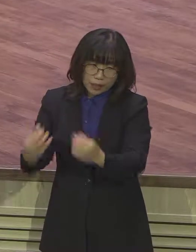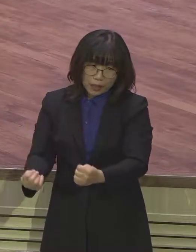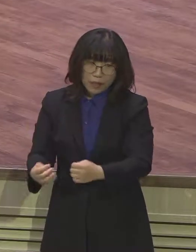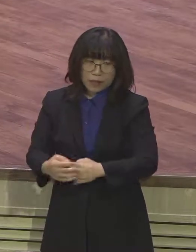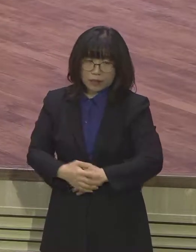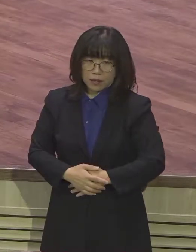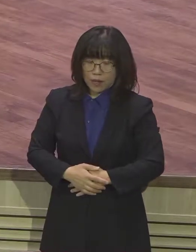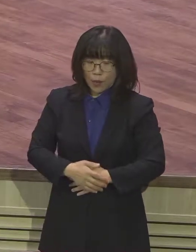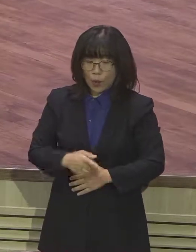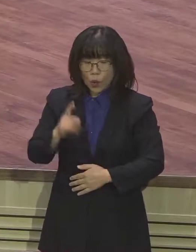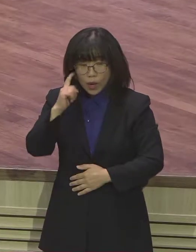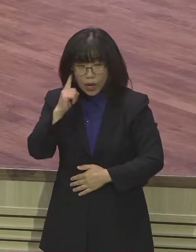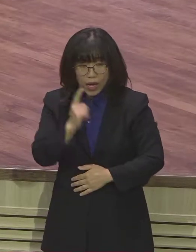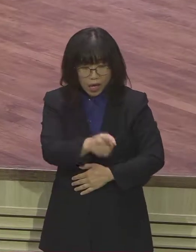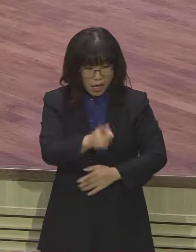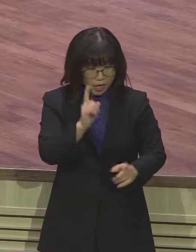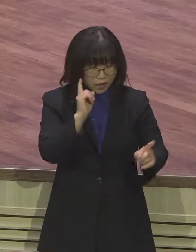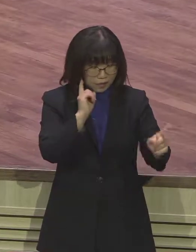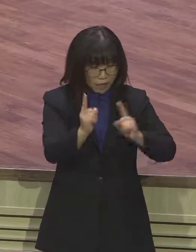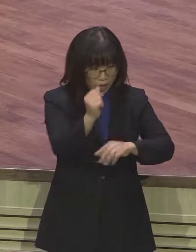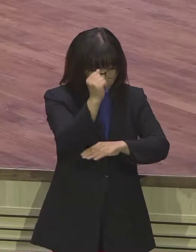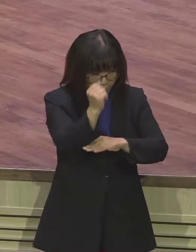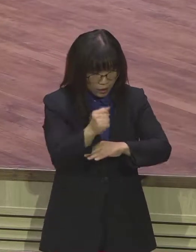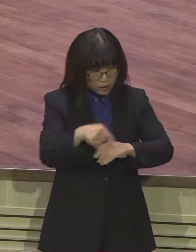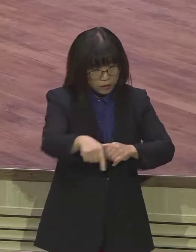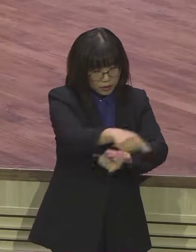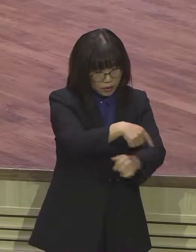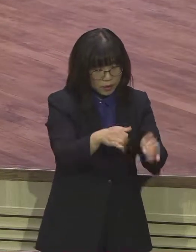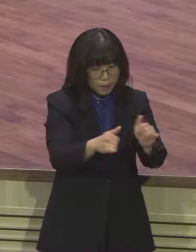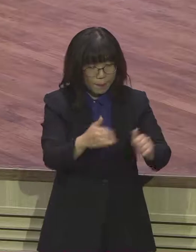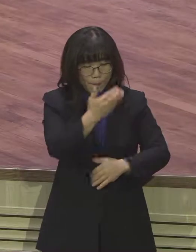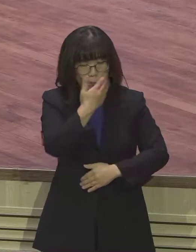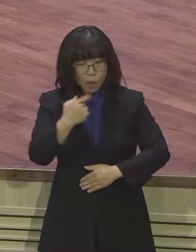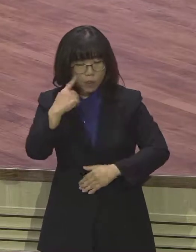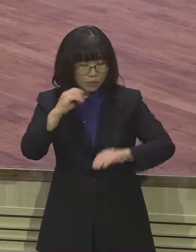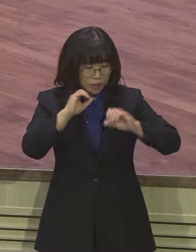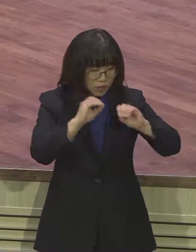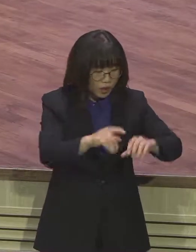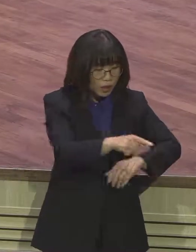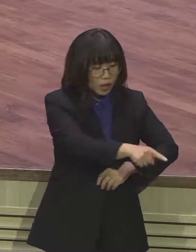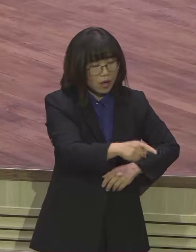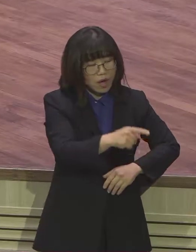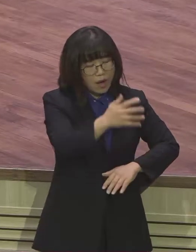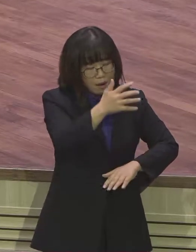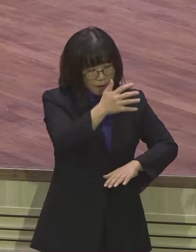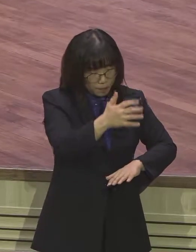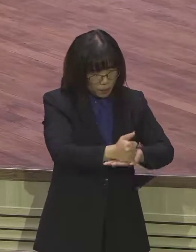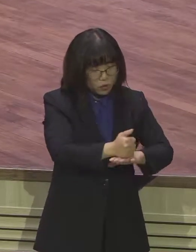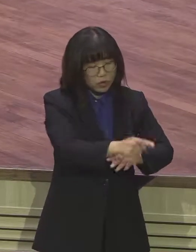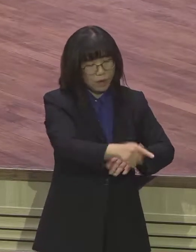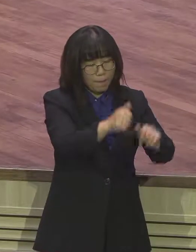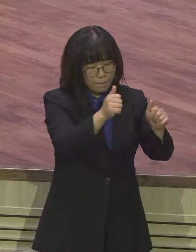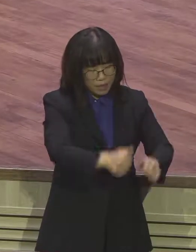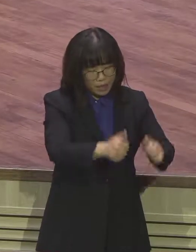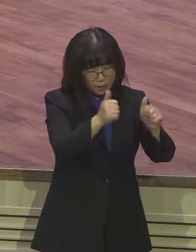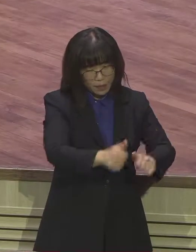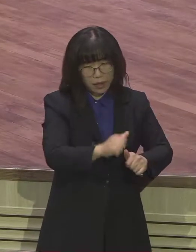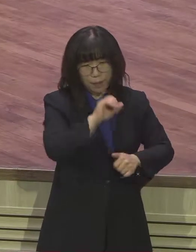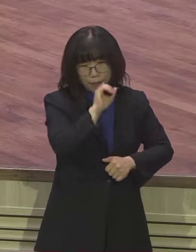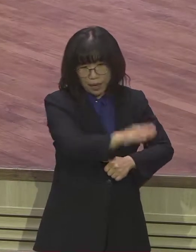너희들 곧 망할 거야 이 메시지 전해야 됩니다 그 때문에 백성들로부터 절대 환영을 받을 수가 없는 거죠 그림도 불구하고 이